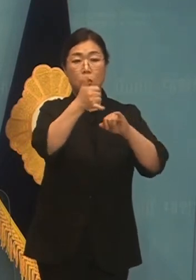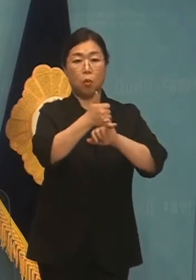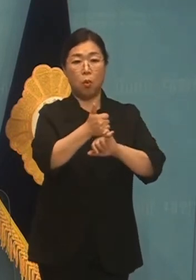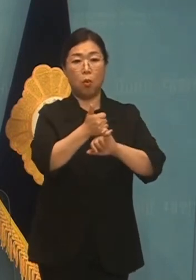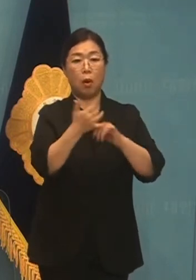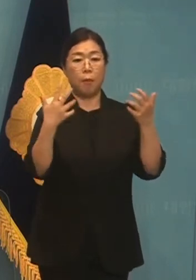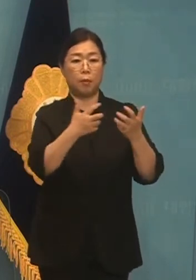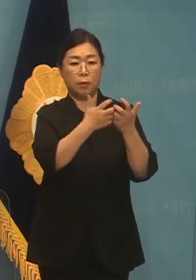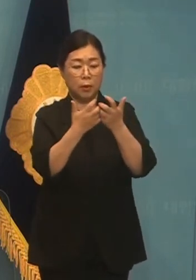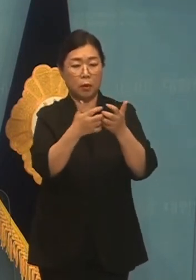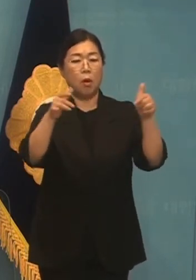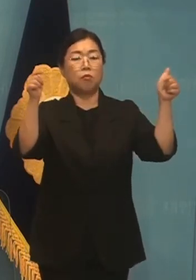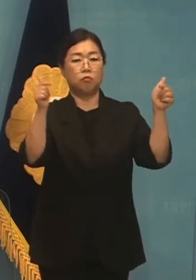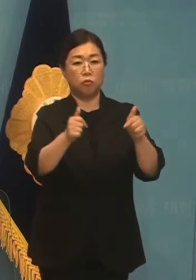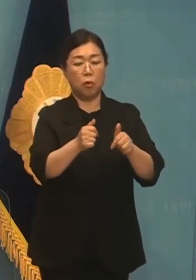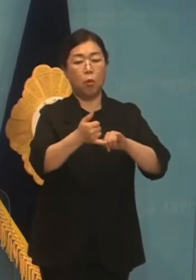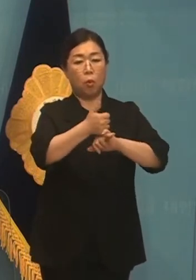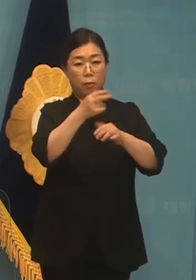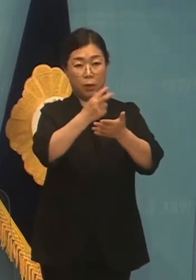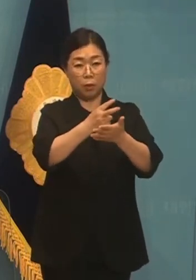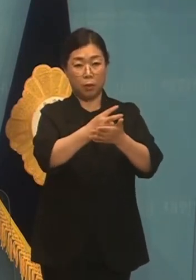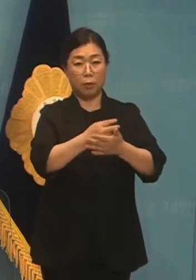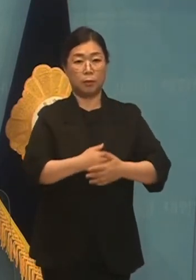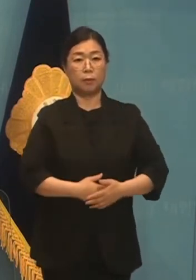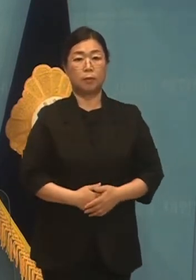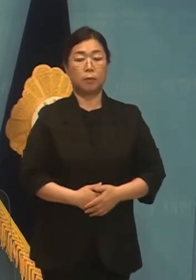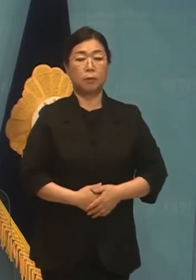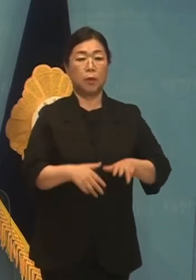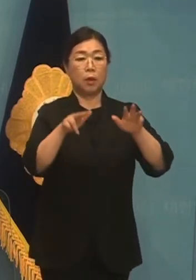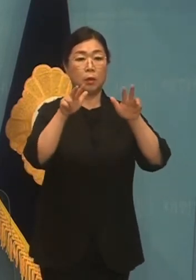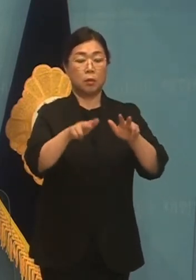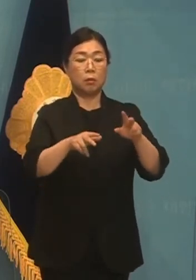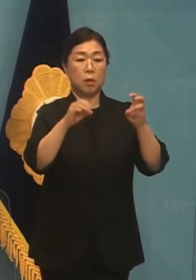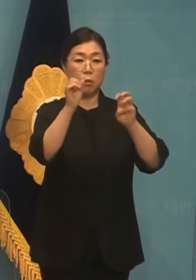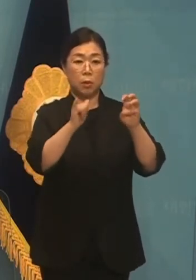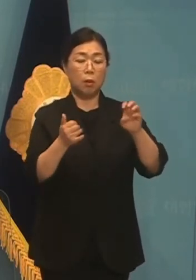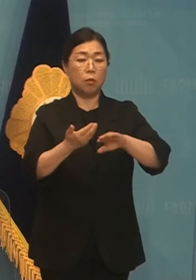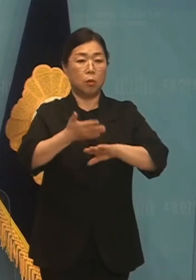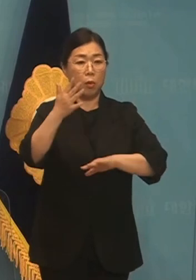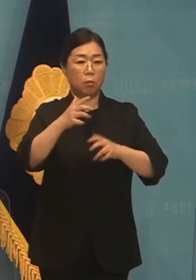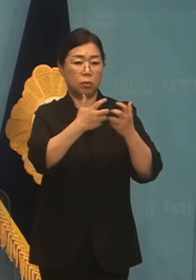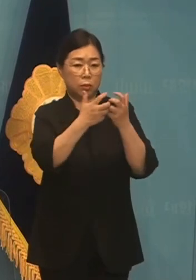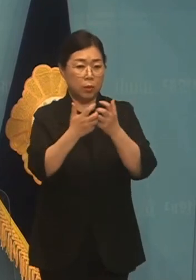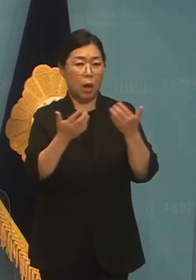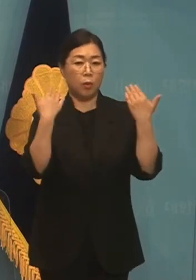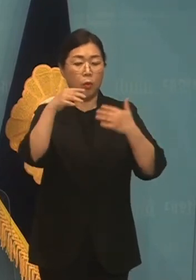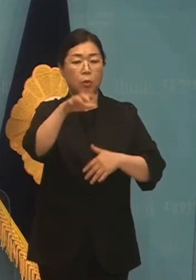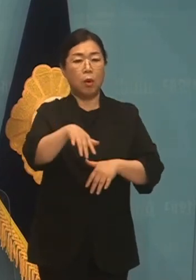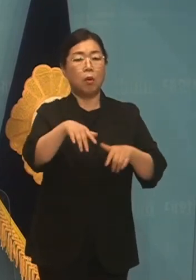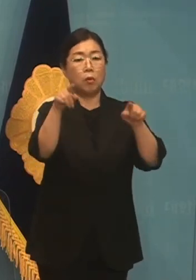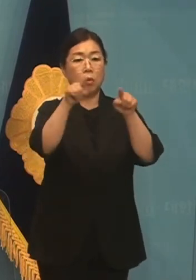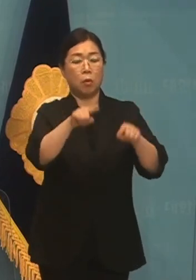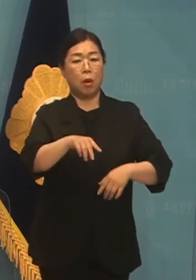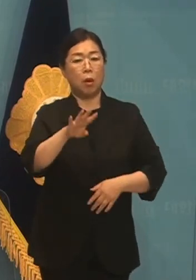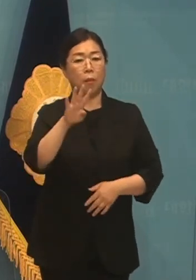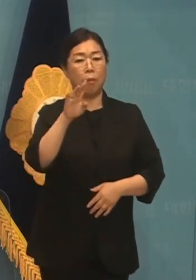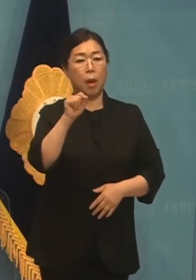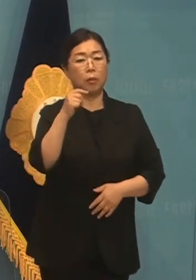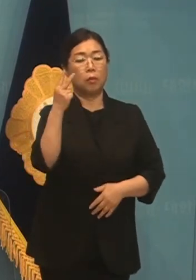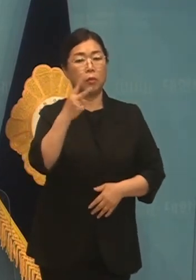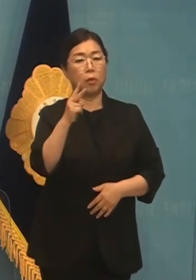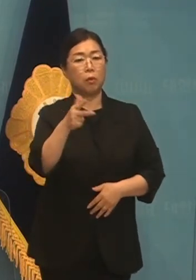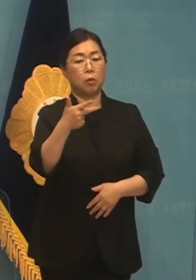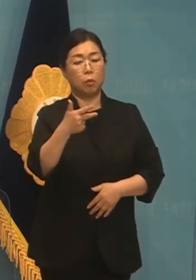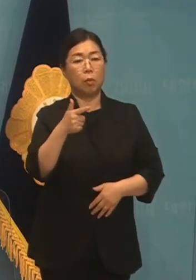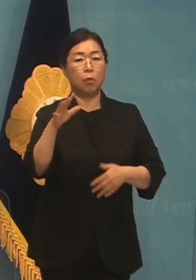학급 밀집도 말하는 필수적입니다. 현재 30명에 넘는 관외 학급은 전국 19,628곳으로